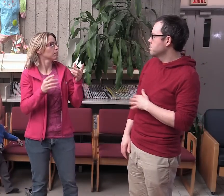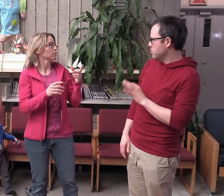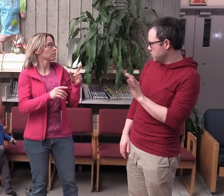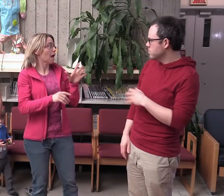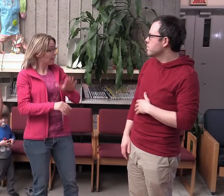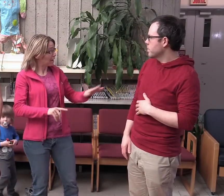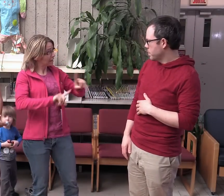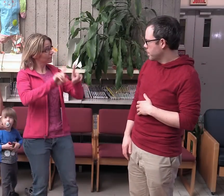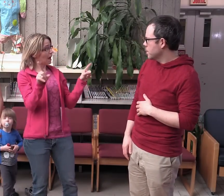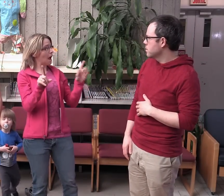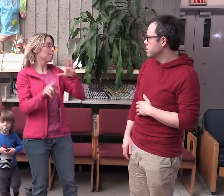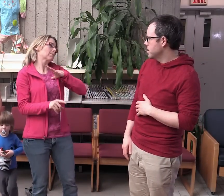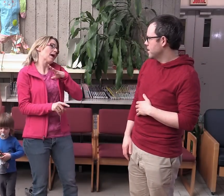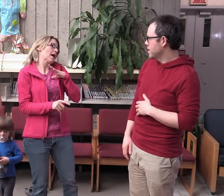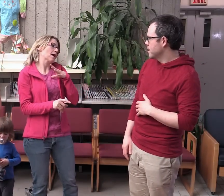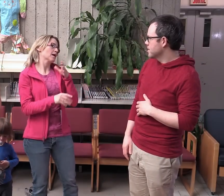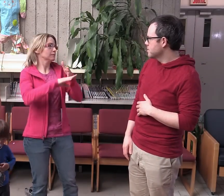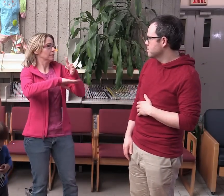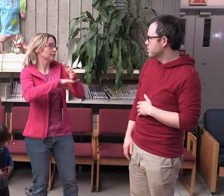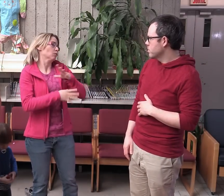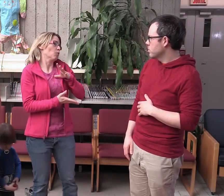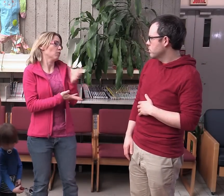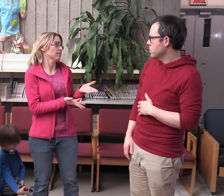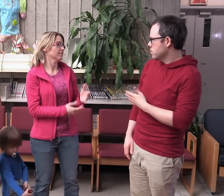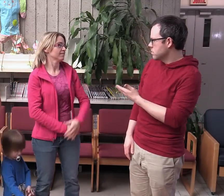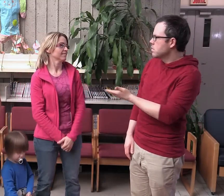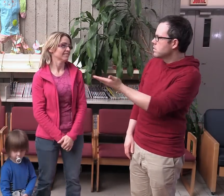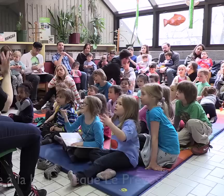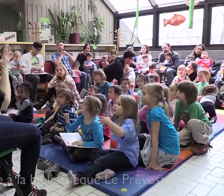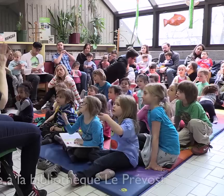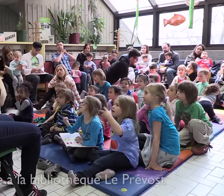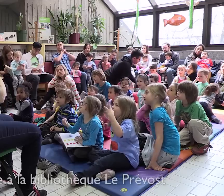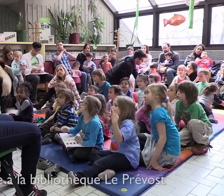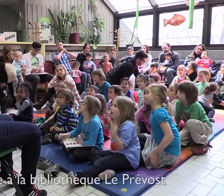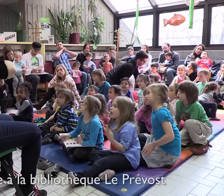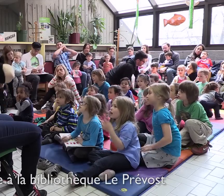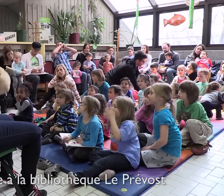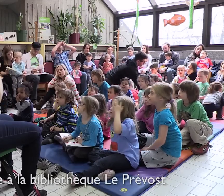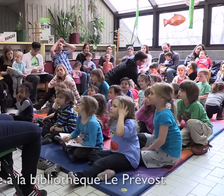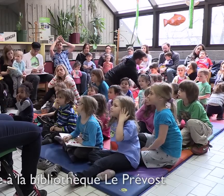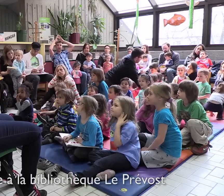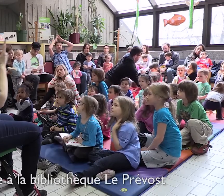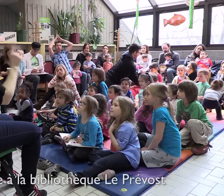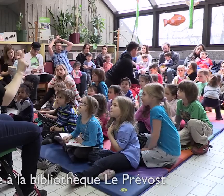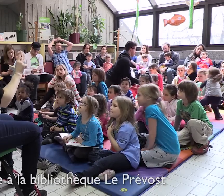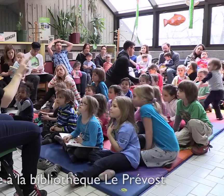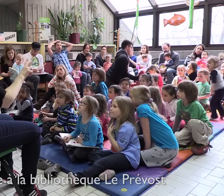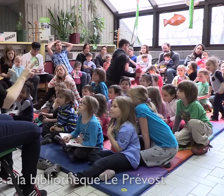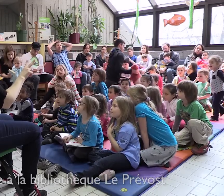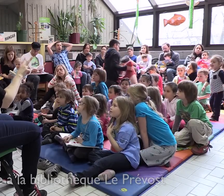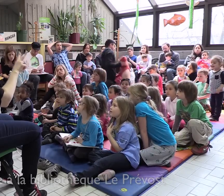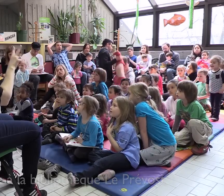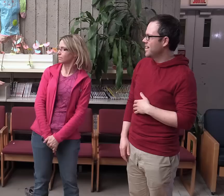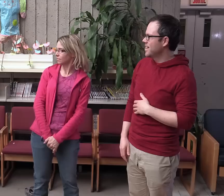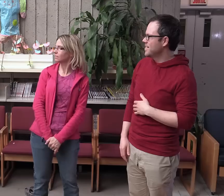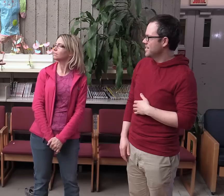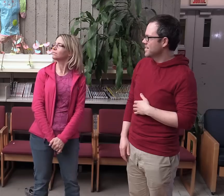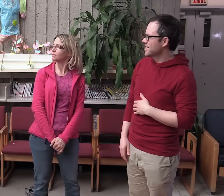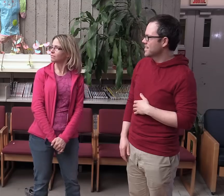entendants, voir qu'il peut y avoir des enfants qui sont différents, qui utilisent une autre langue et que c'est accessible. Bien, effectivement, les parents entendants